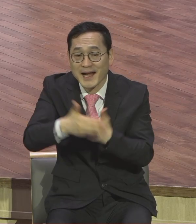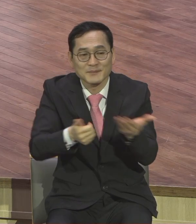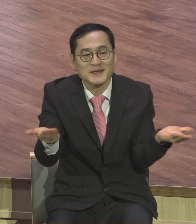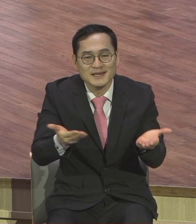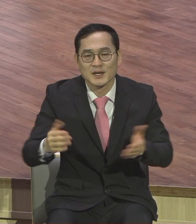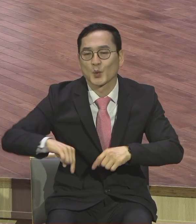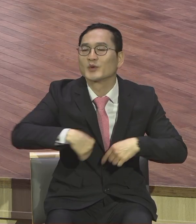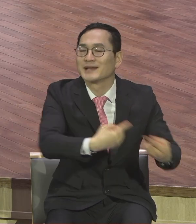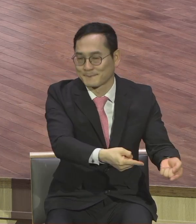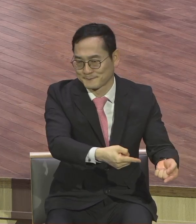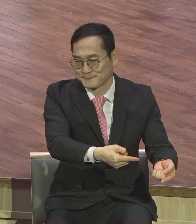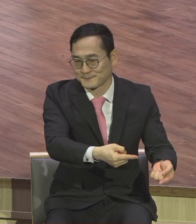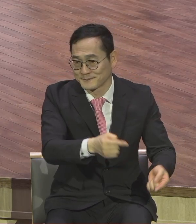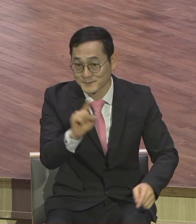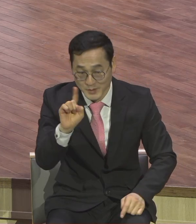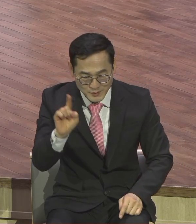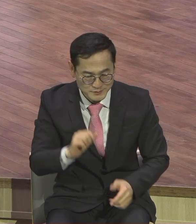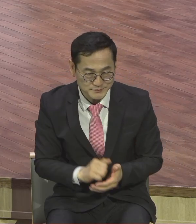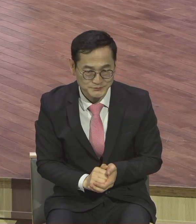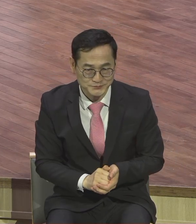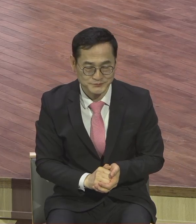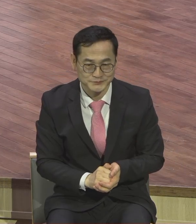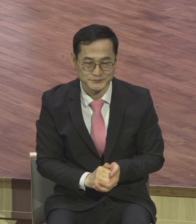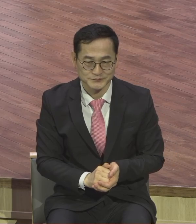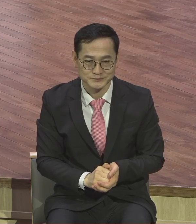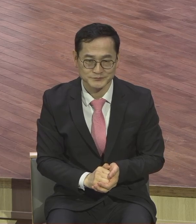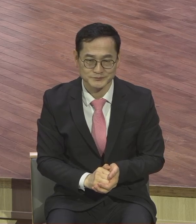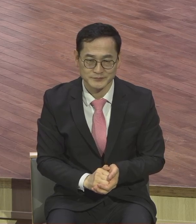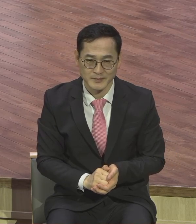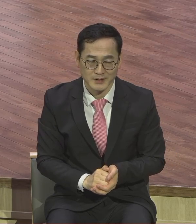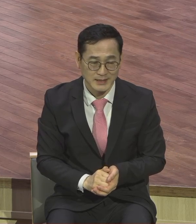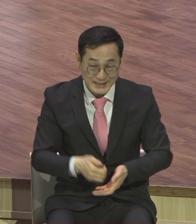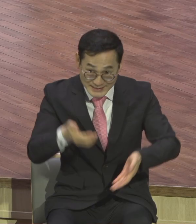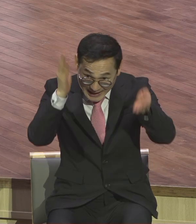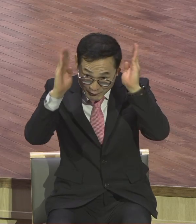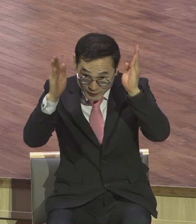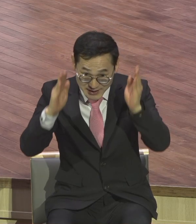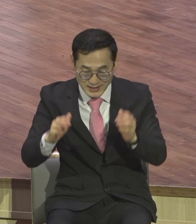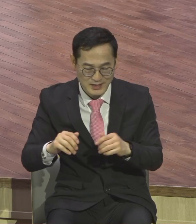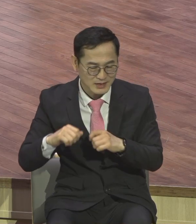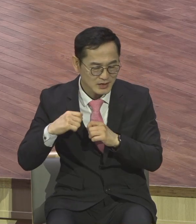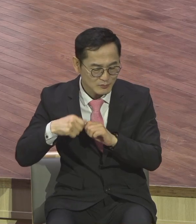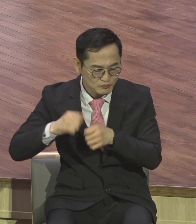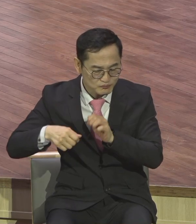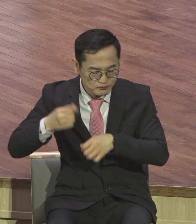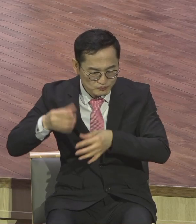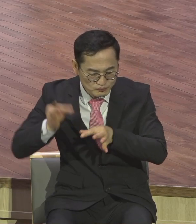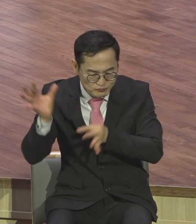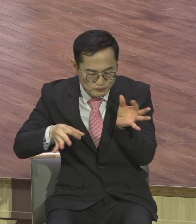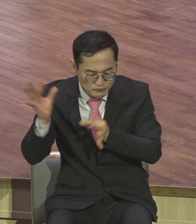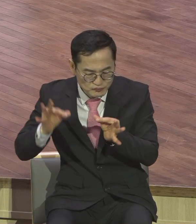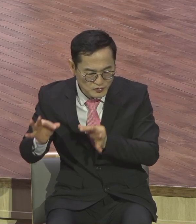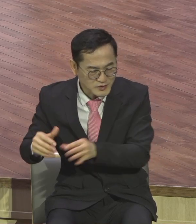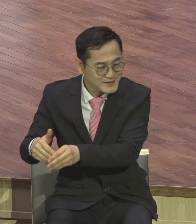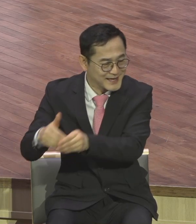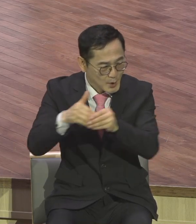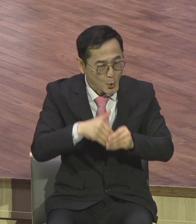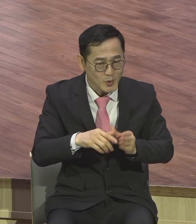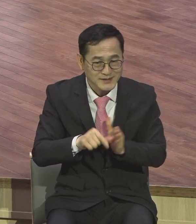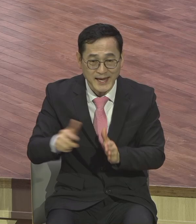3절에 보면 예수님께서는 나귀와 나귀 새끼를 풀어드리고 오라고 하시면서 만약 주인이 왜 끌고 가느냐